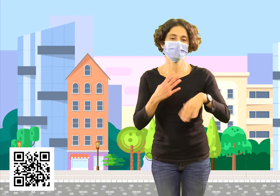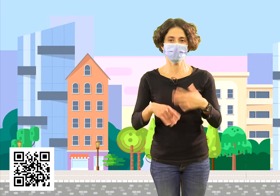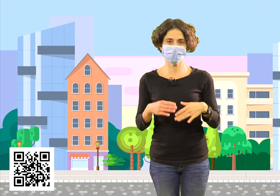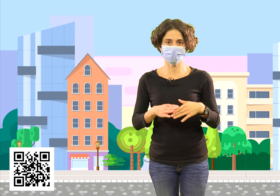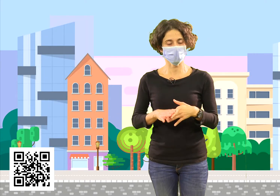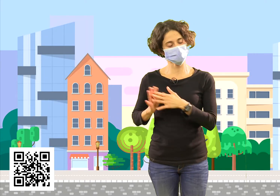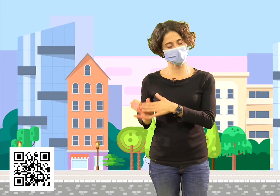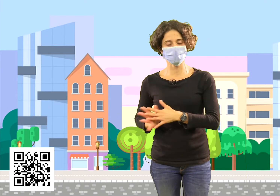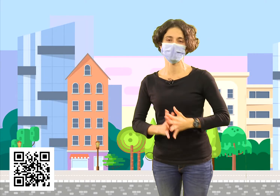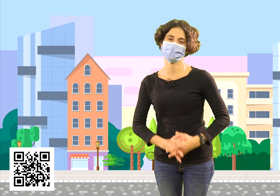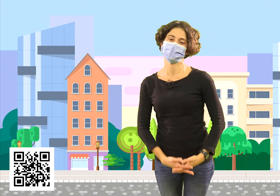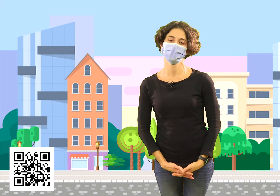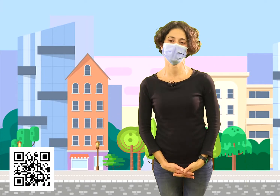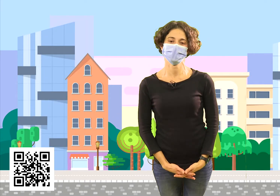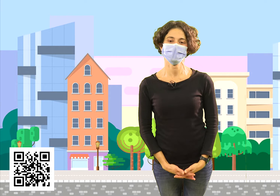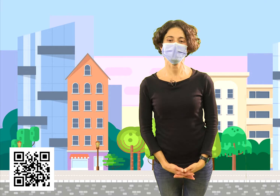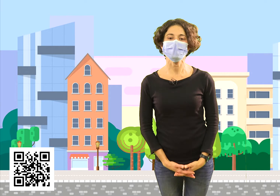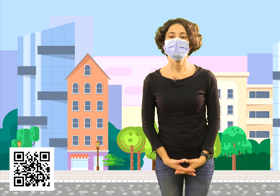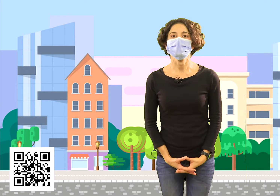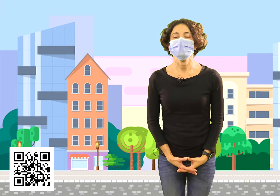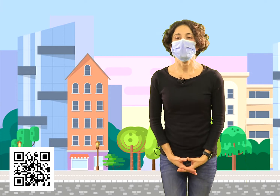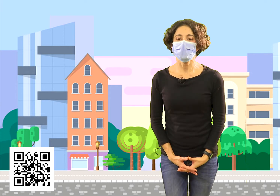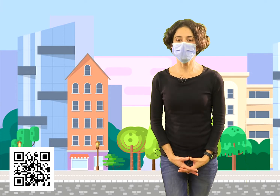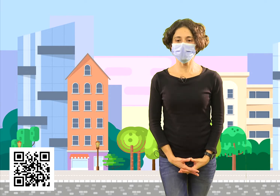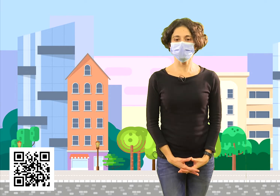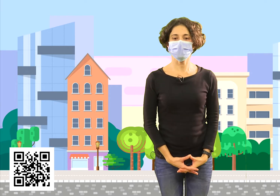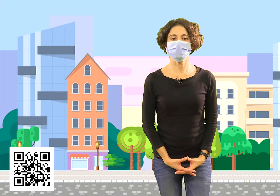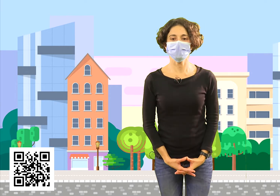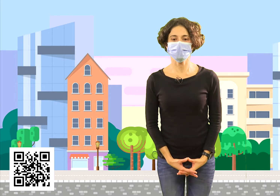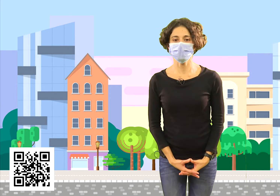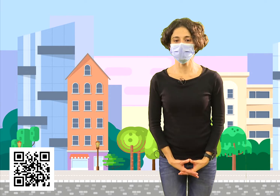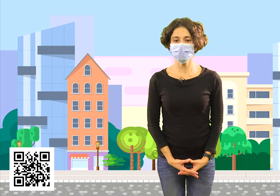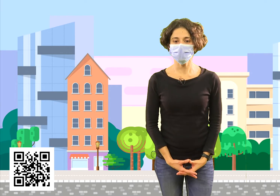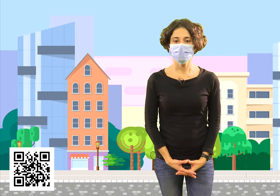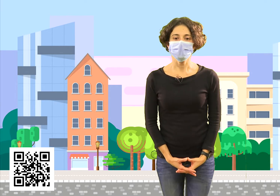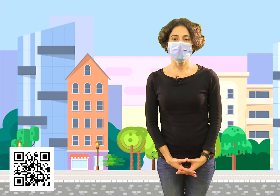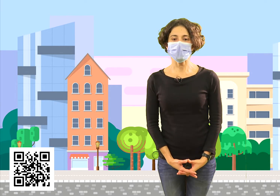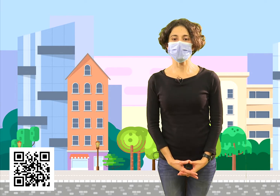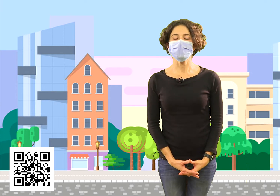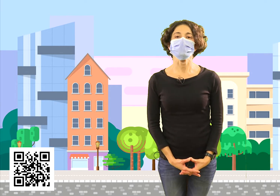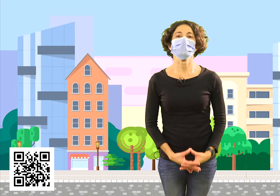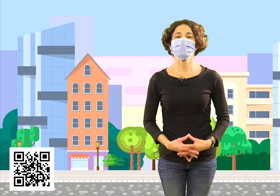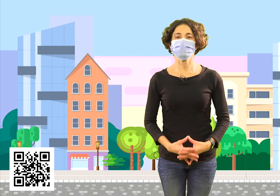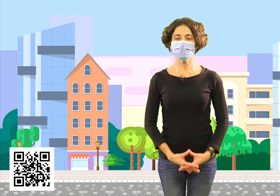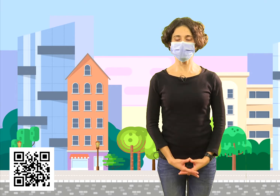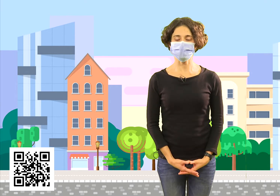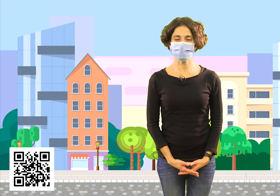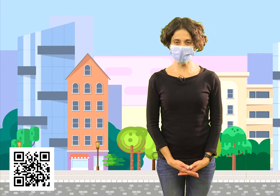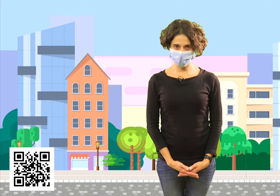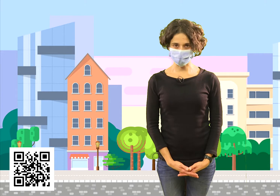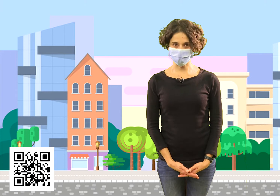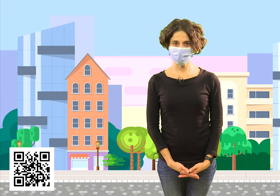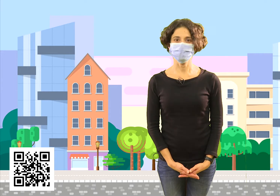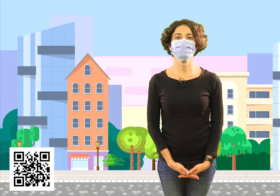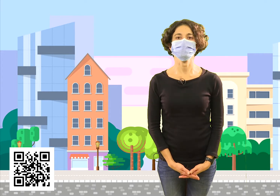vamos a seguir trabajando hoy. Lo vamos a dejar para la semana que viene. Ahora vamos a dar paso a las actividades de